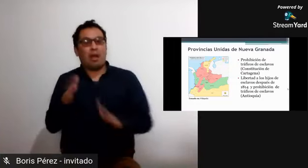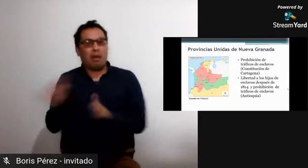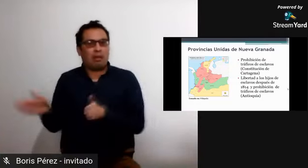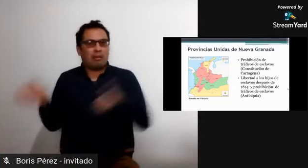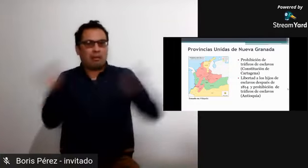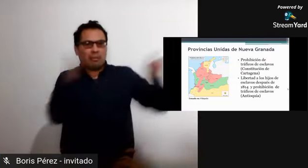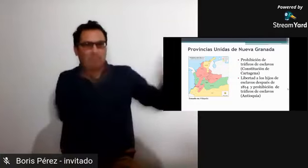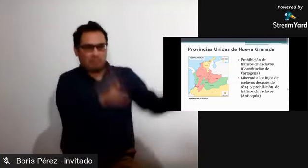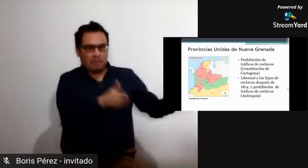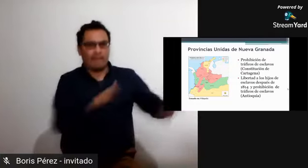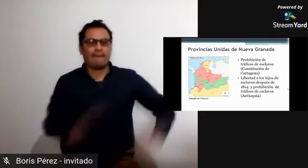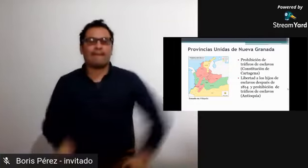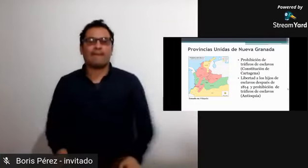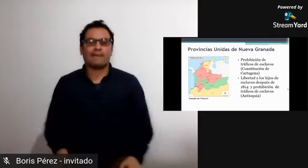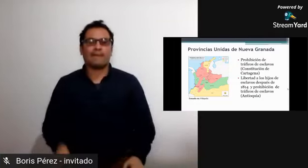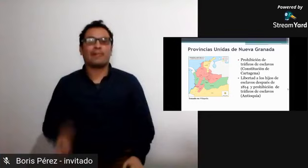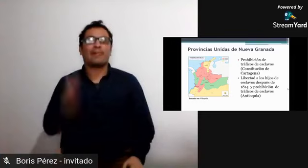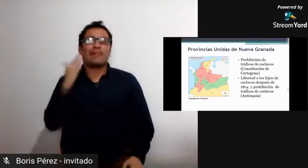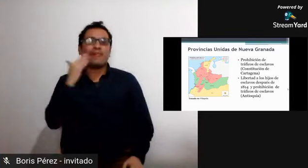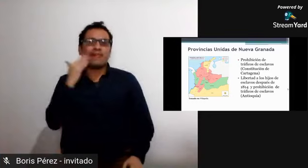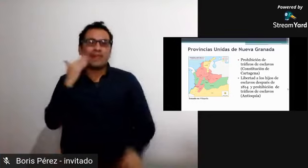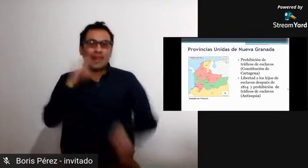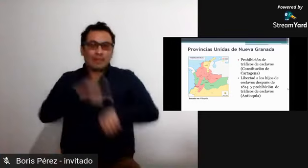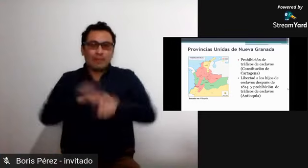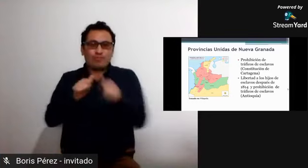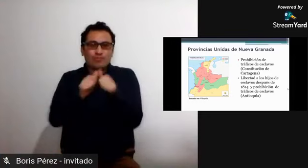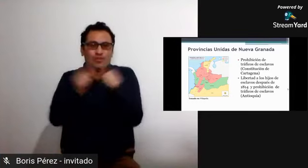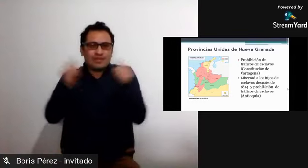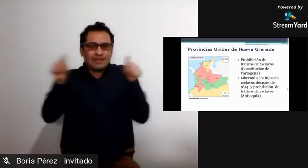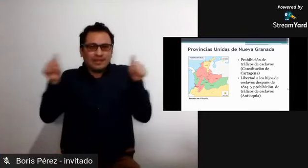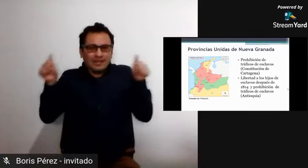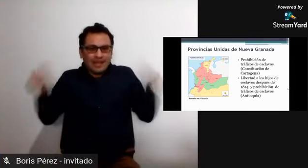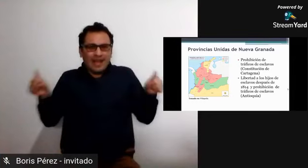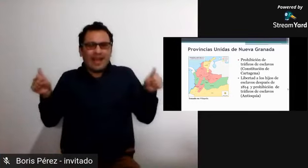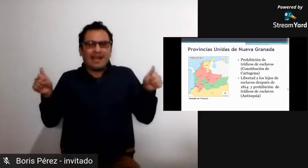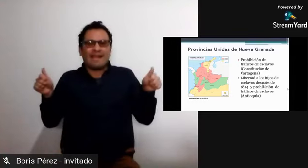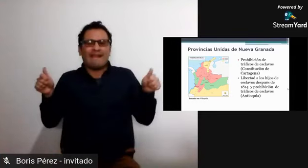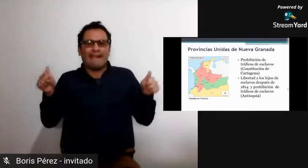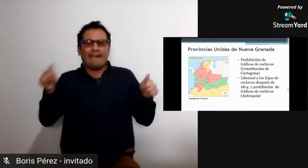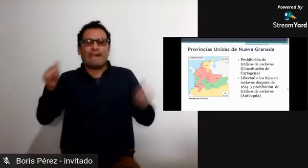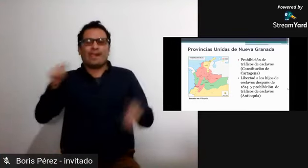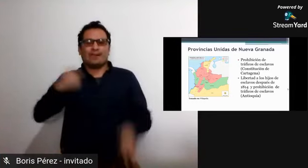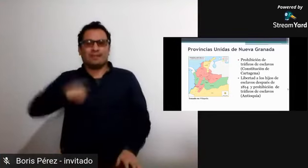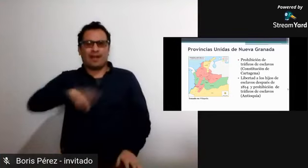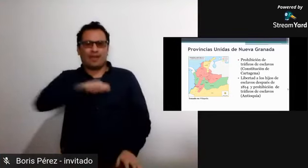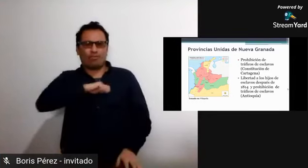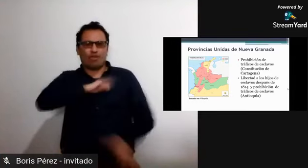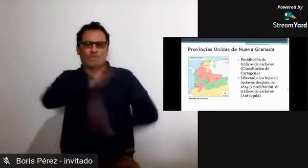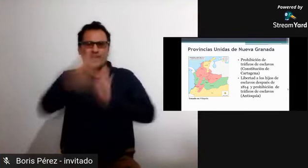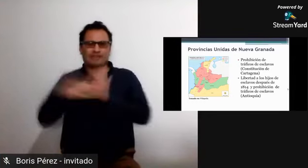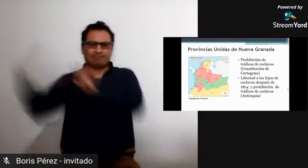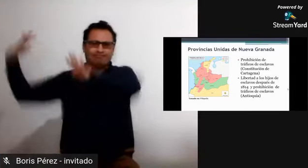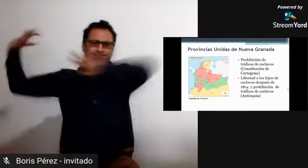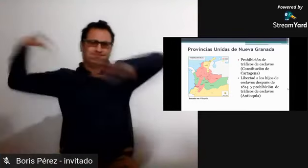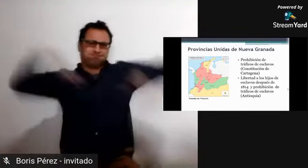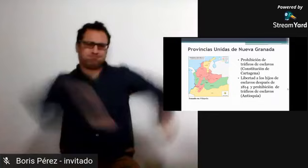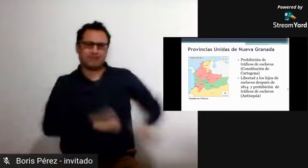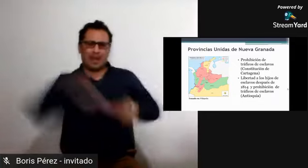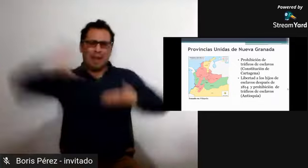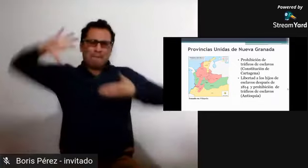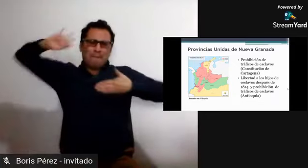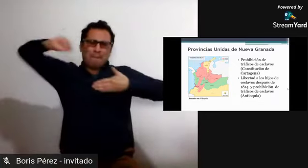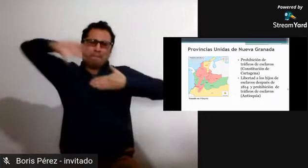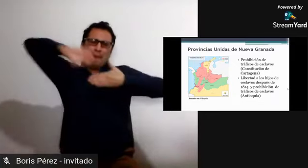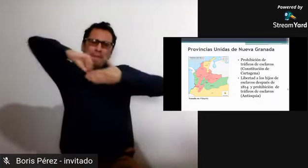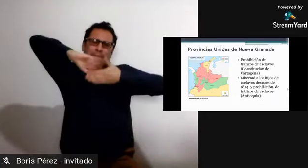su libertad, bien sea para que les pagaran su dote y pudieran ser liberados, o hablando